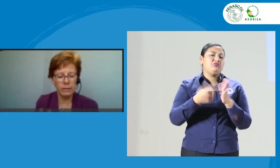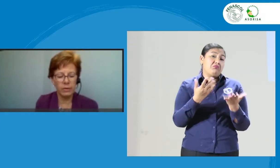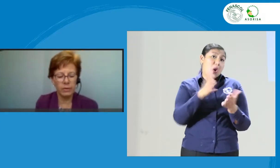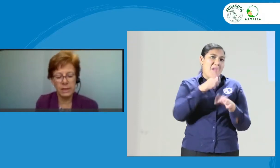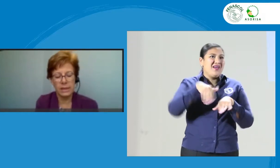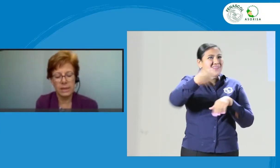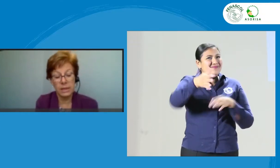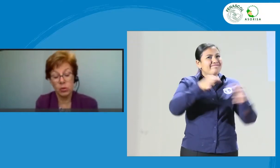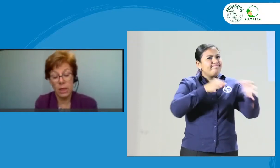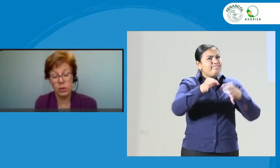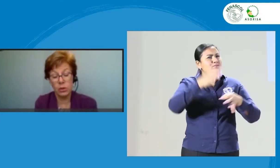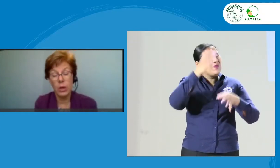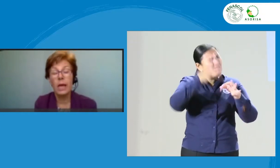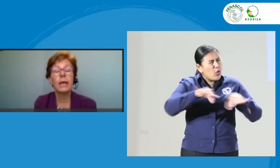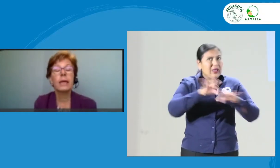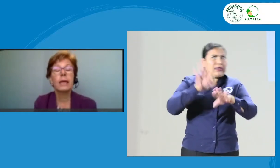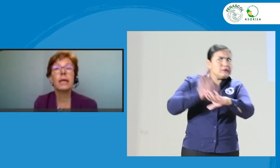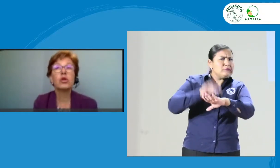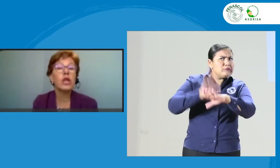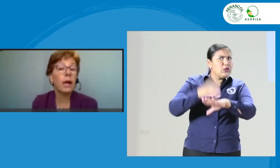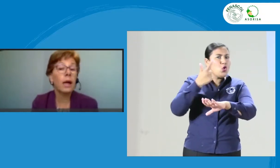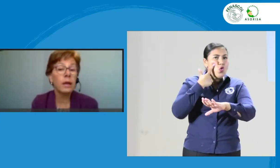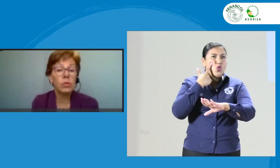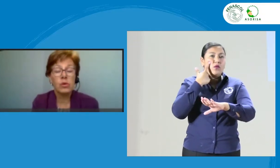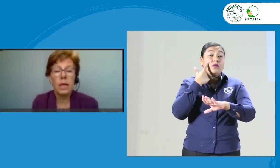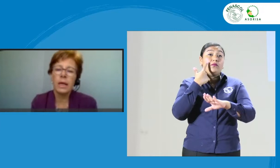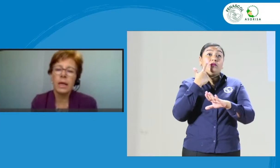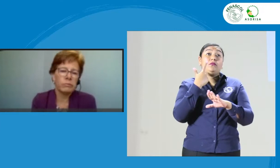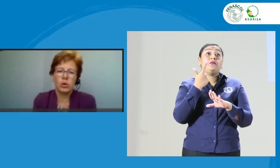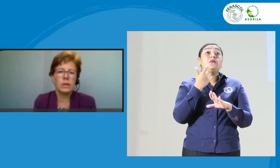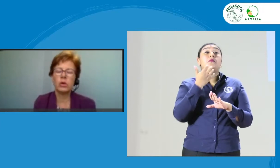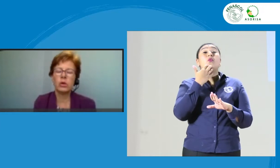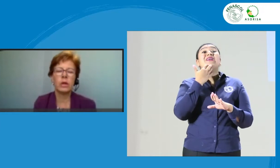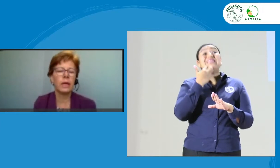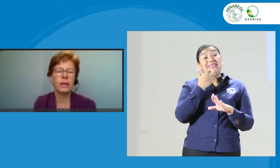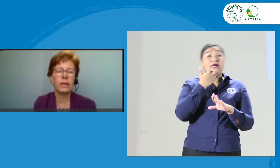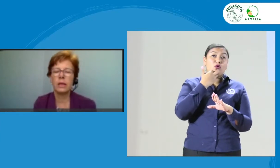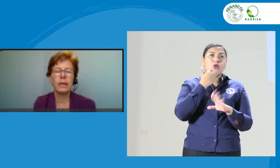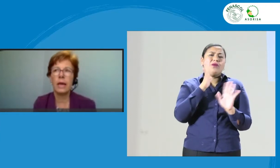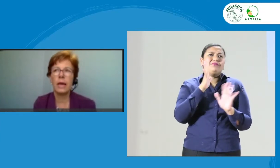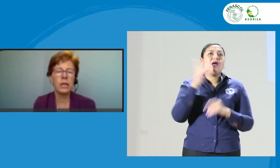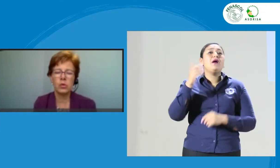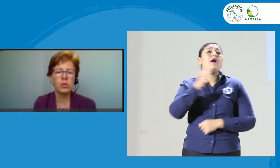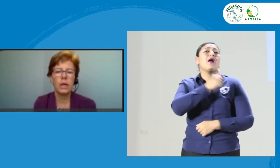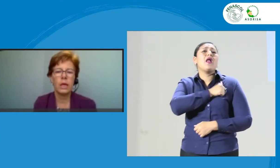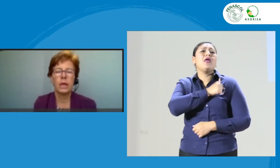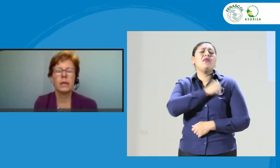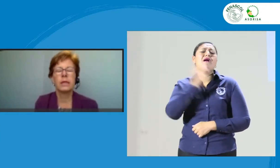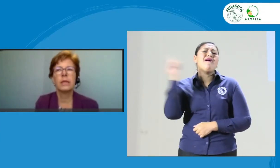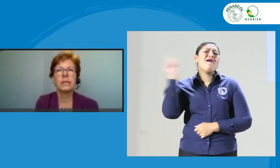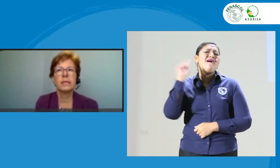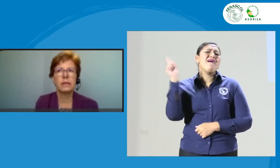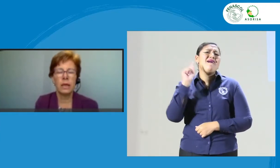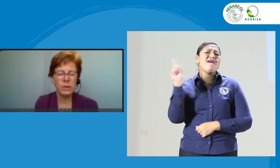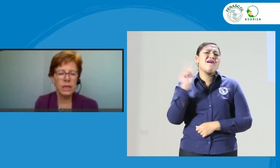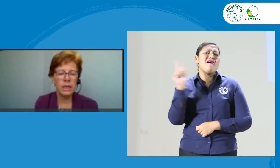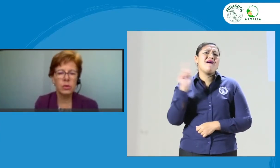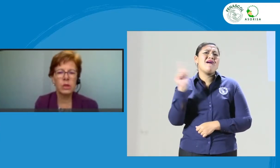enfatizárselos a ellos. Que eso se haga o no se haga. Yo les digo, Canadá tiene años de estar prestándose el